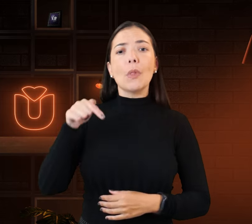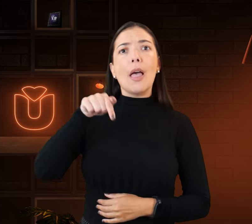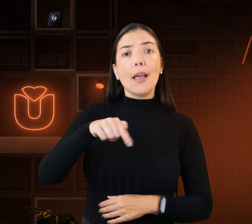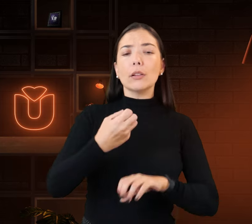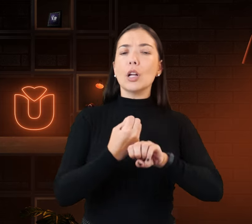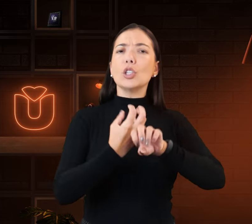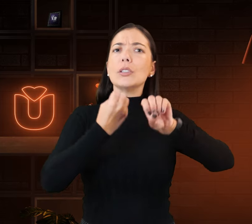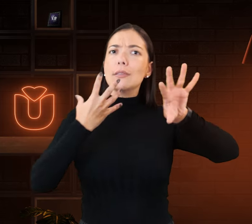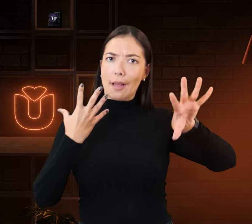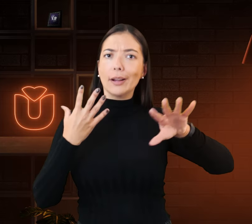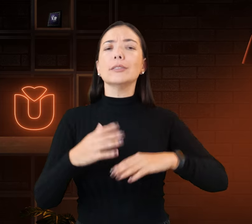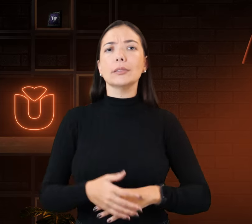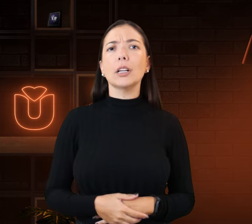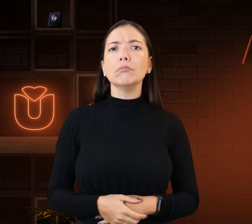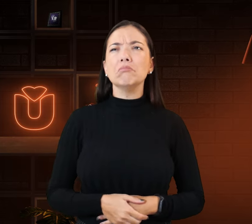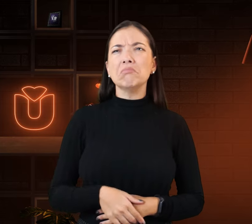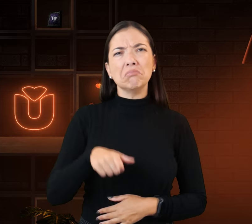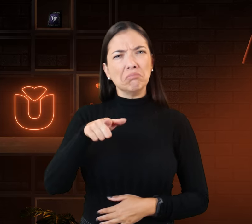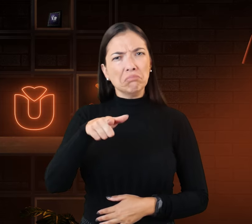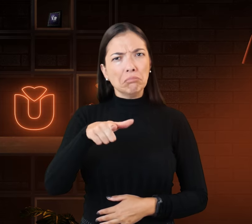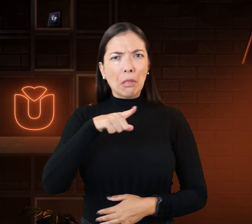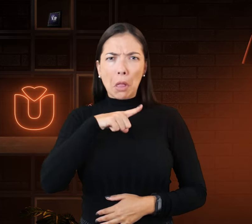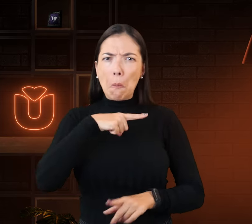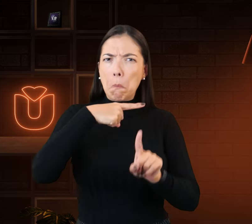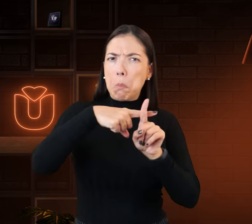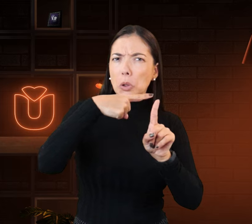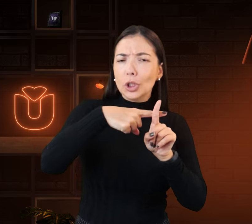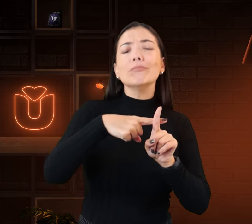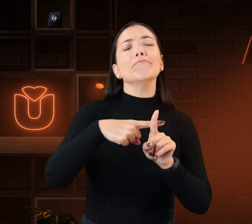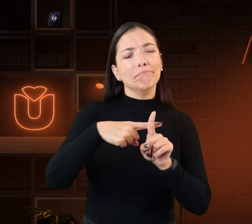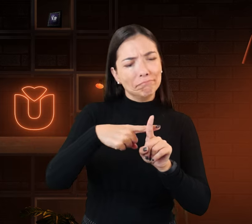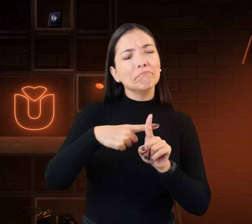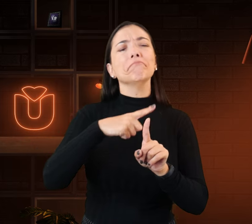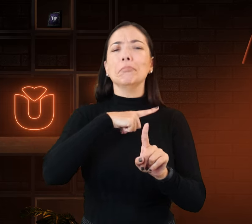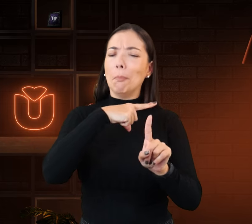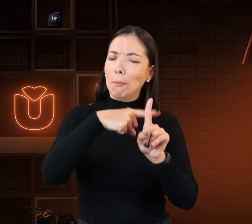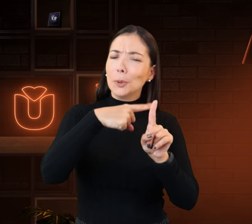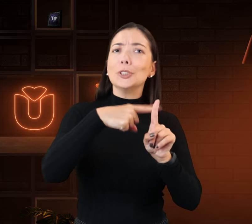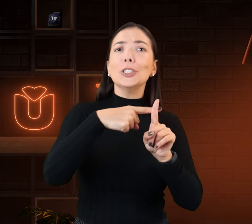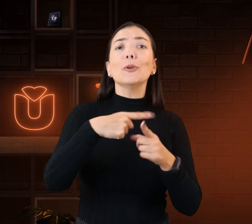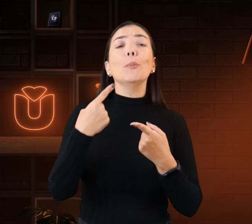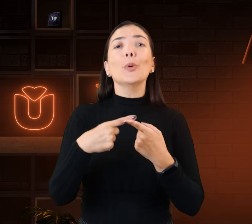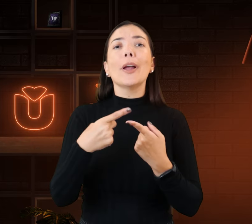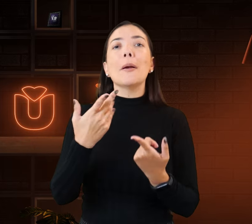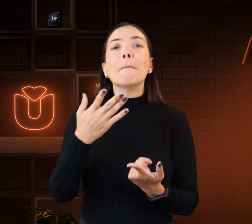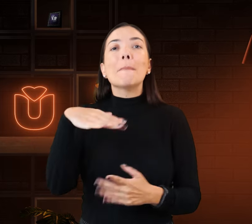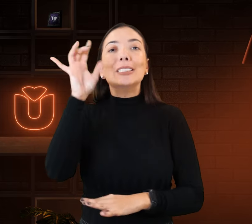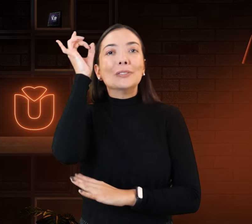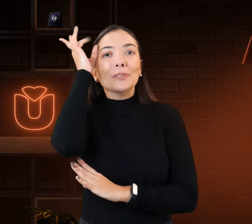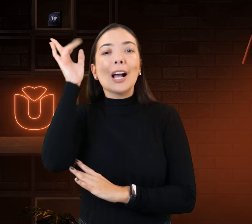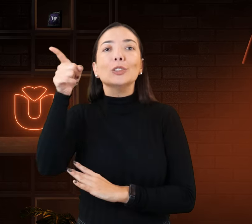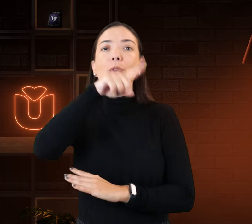O ensino à distância tem alguma coisa de positivo? Ah, sim, ele é muito positivo porque é mais fácil.